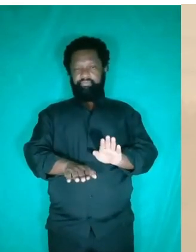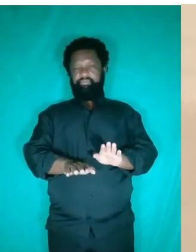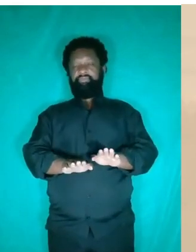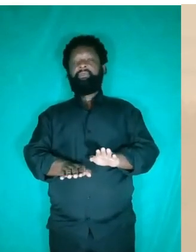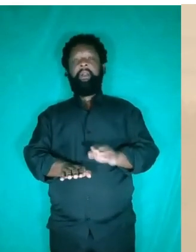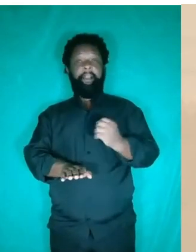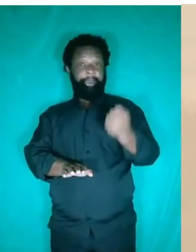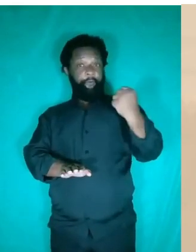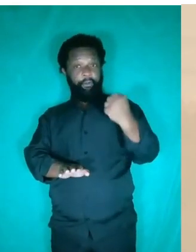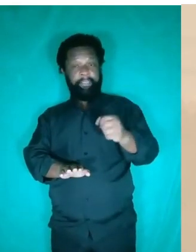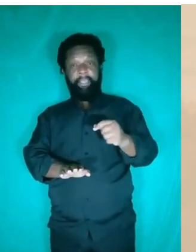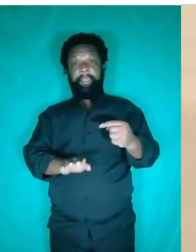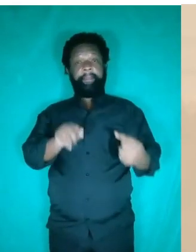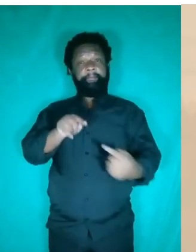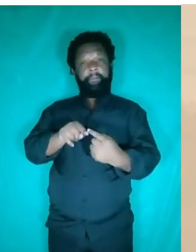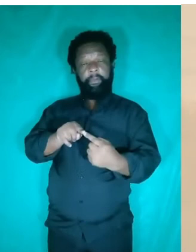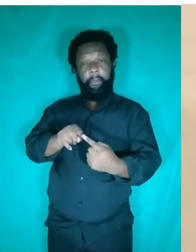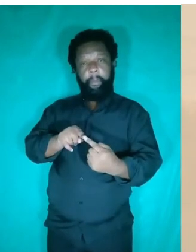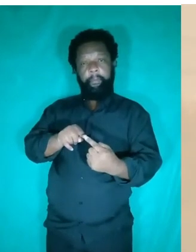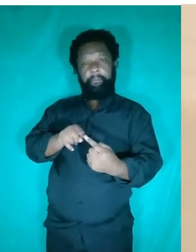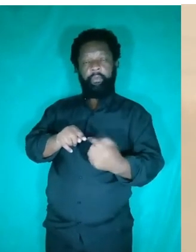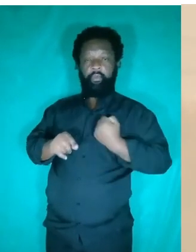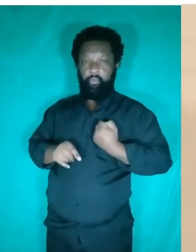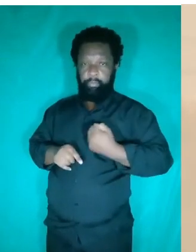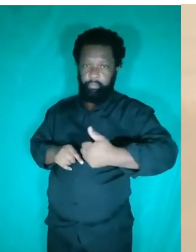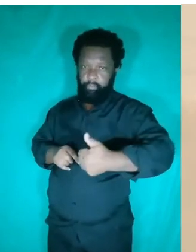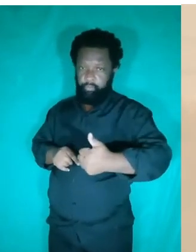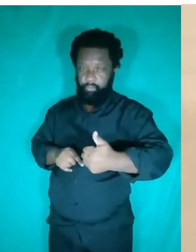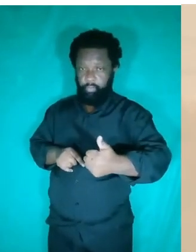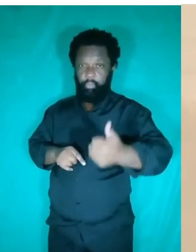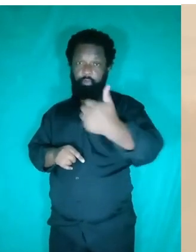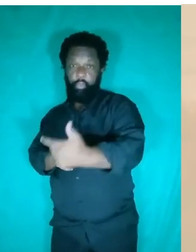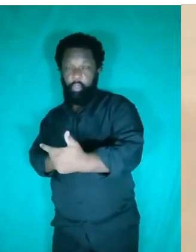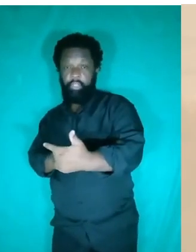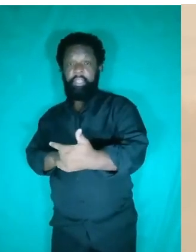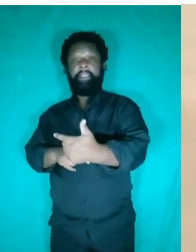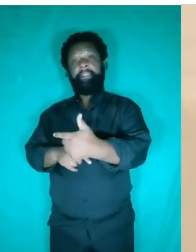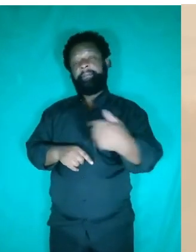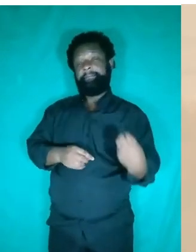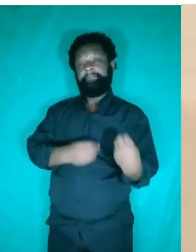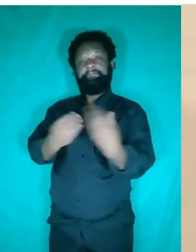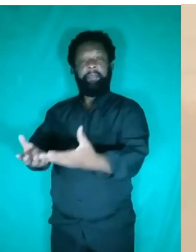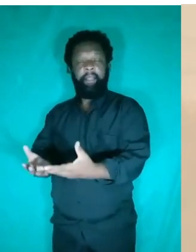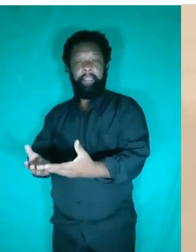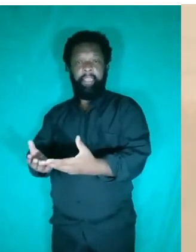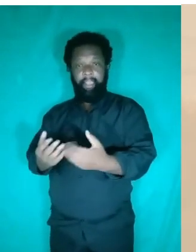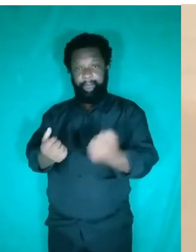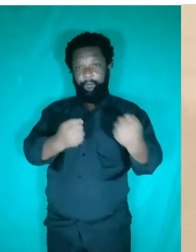que é aplicada encontra o pistão 1, esse pistão 2. Esse pistão 2 transmite essa força